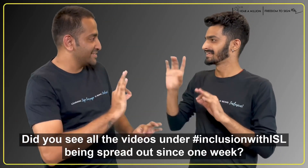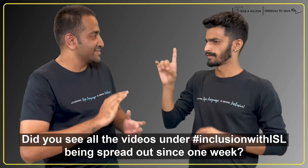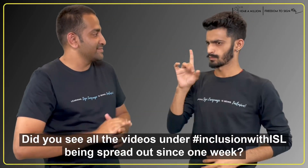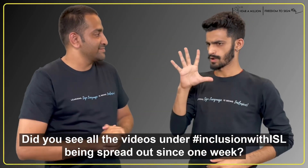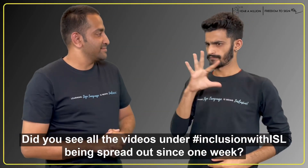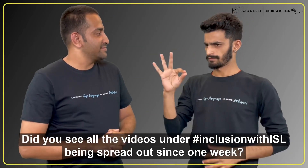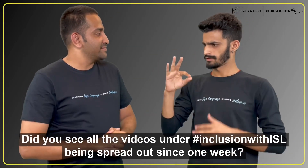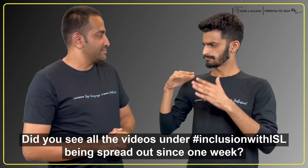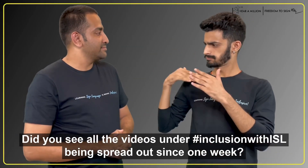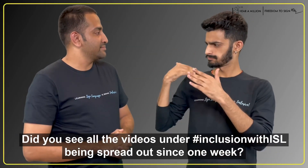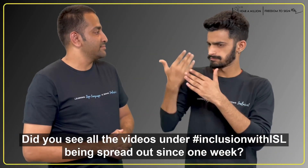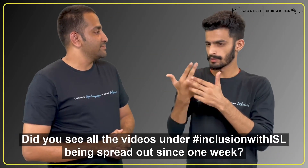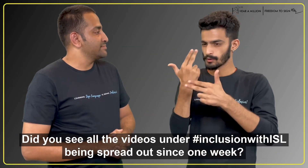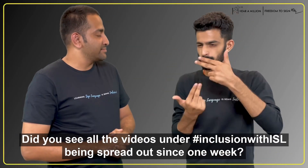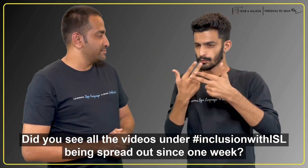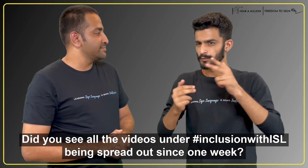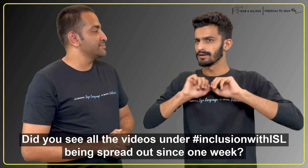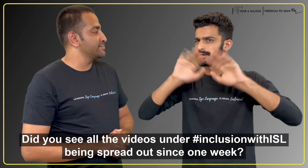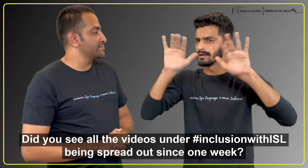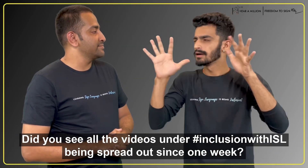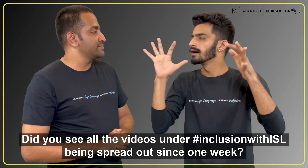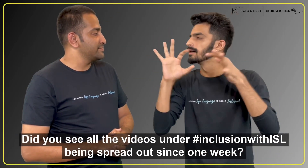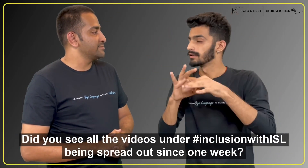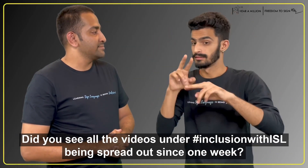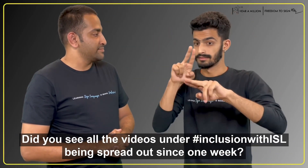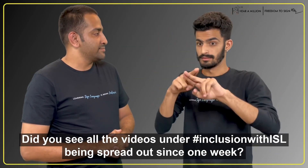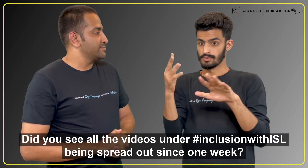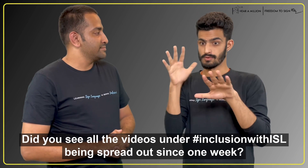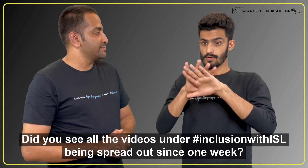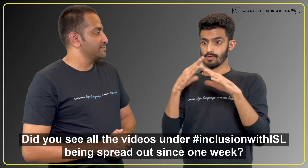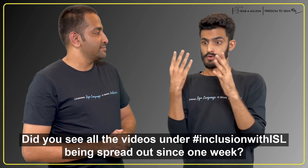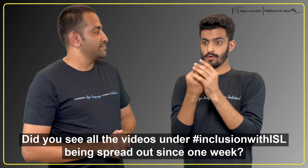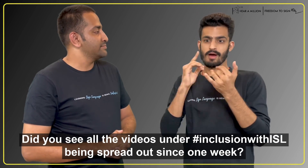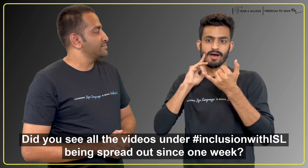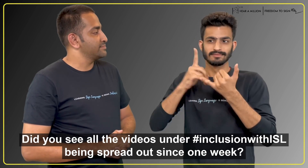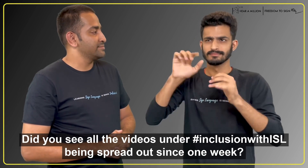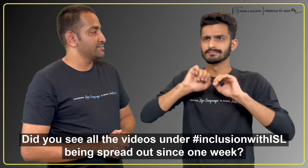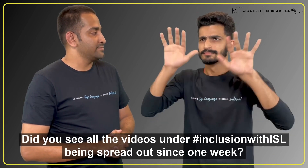क्या तुमने पिछले एक हफ़ते की हैश्टाग इंक्लूजिन बिद आयसर की विटियोस देखे